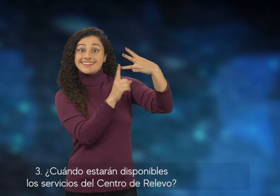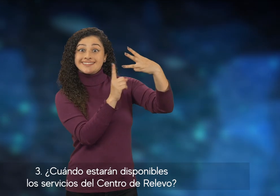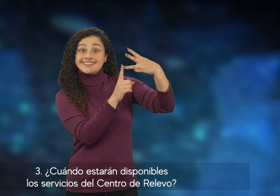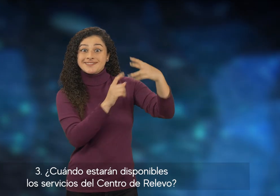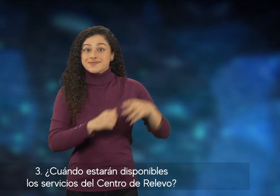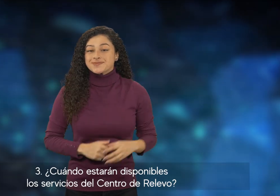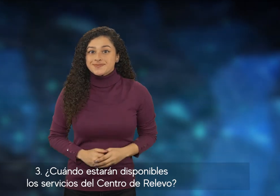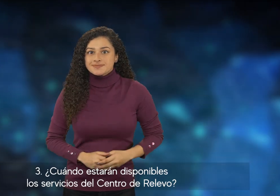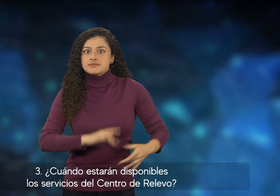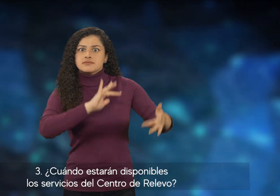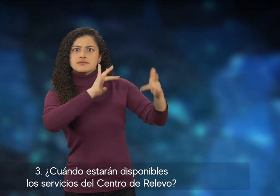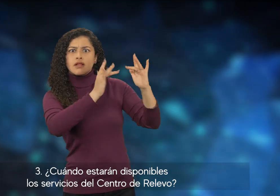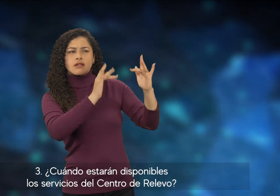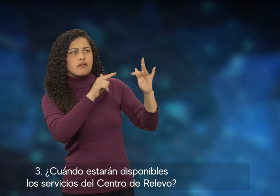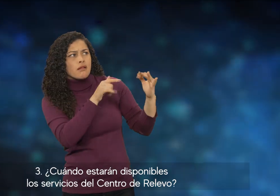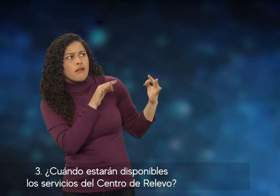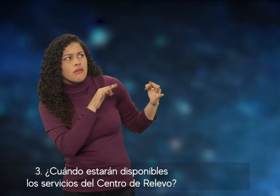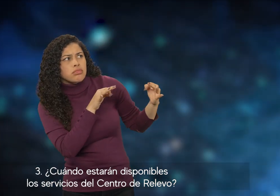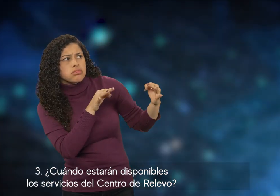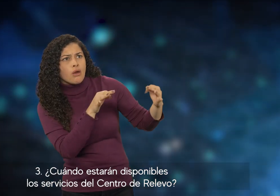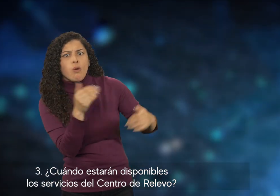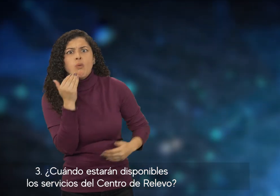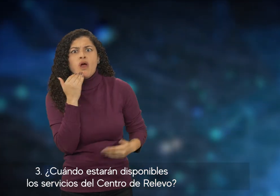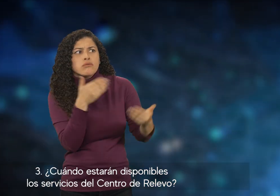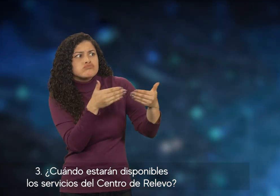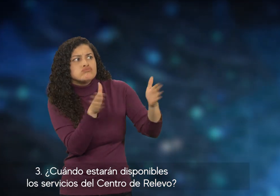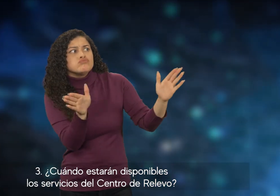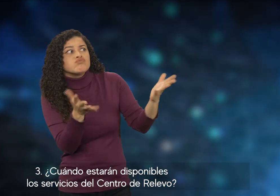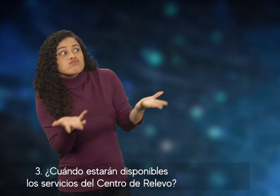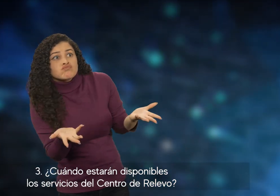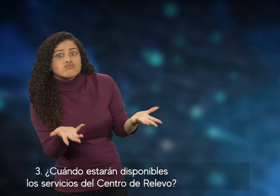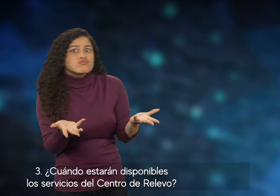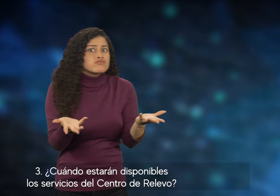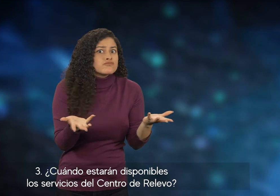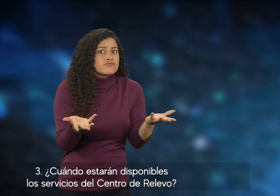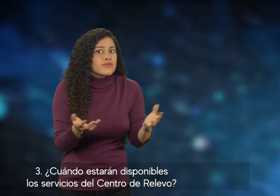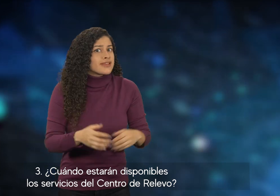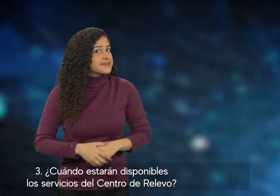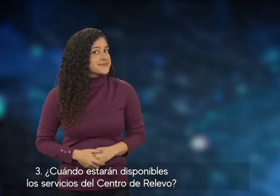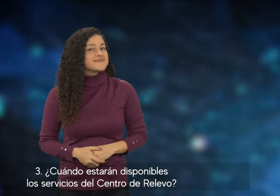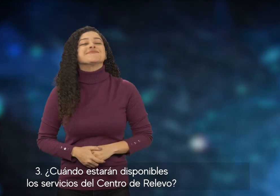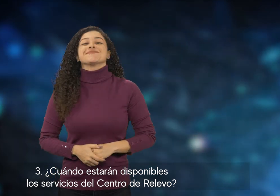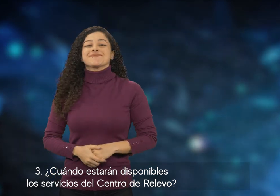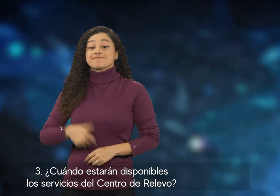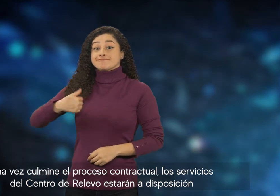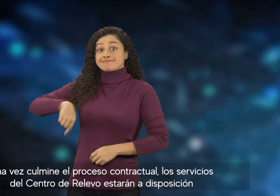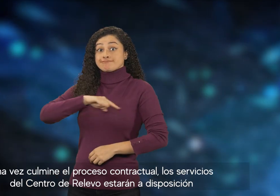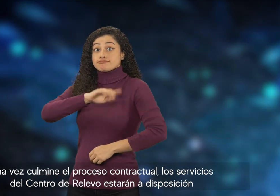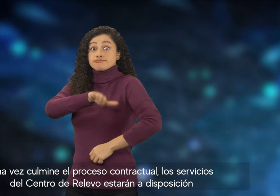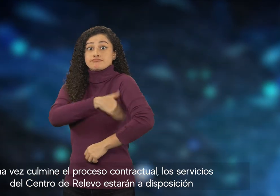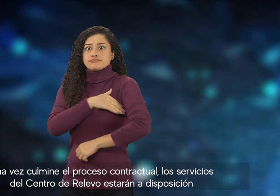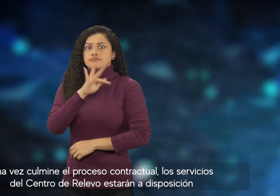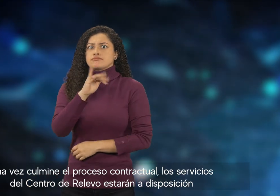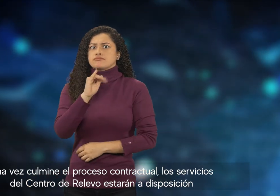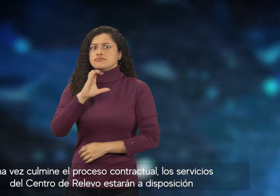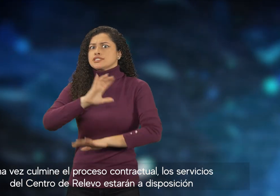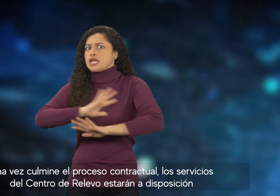Tercero, ¿cuándo estarán disponibles los servicios del centro de relevo? Una vez culmine el proceso